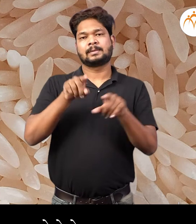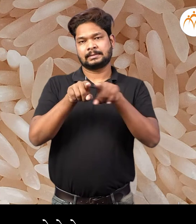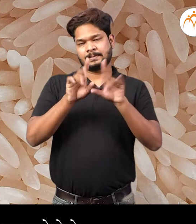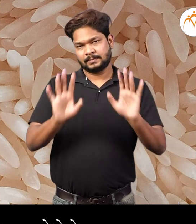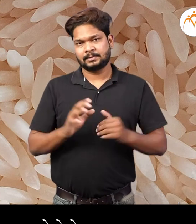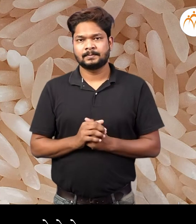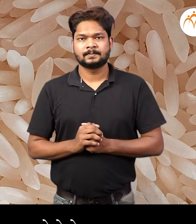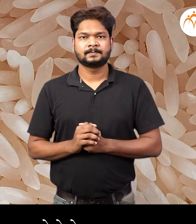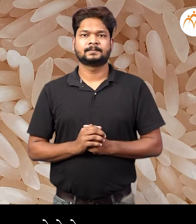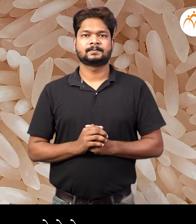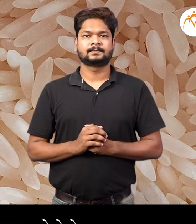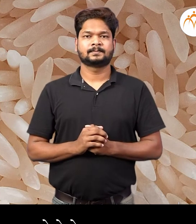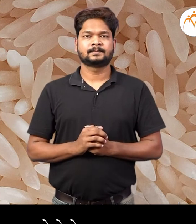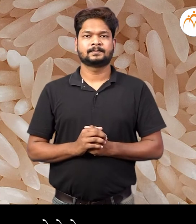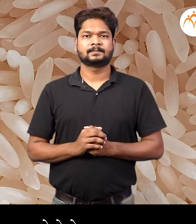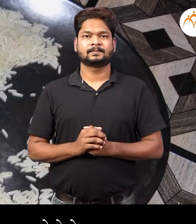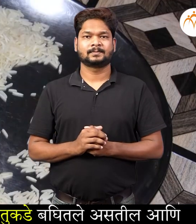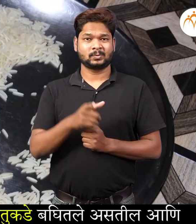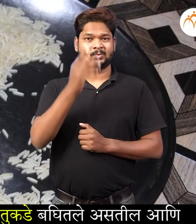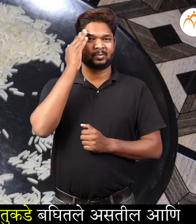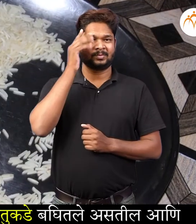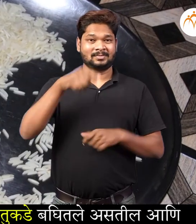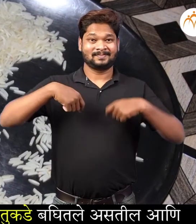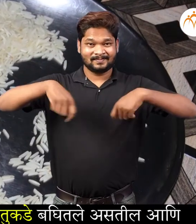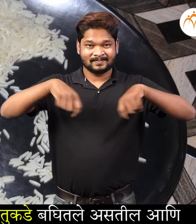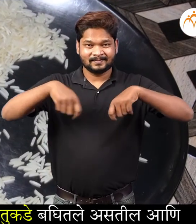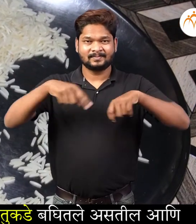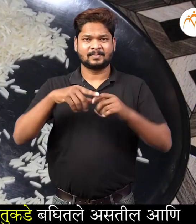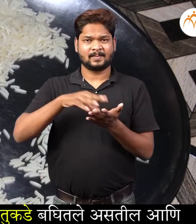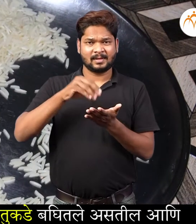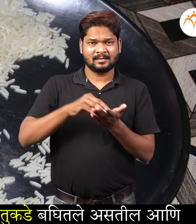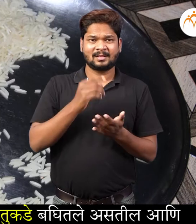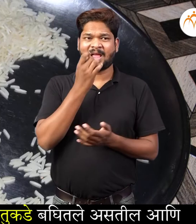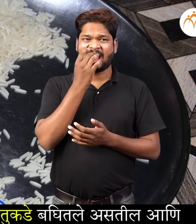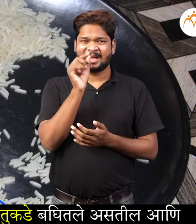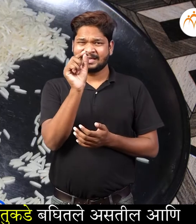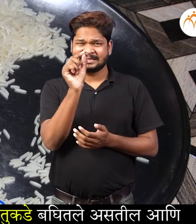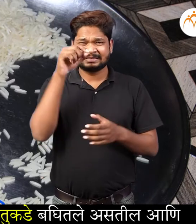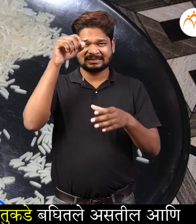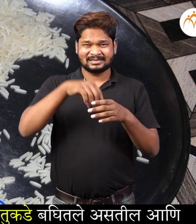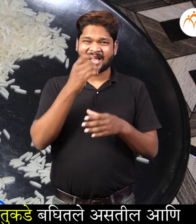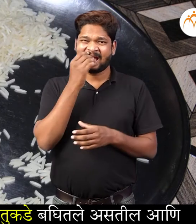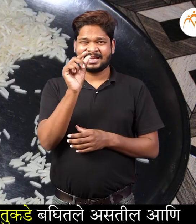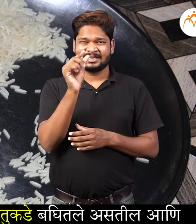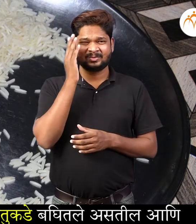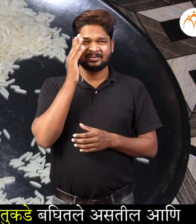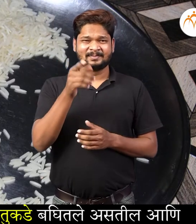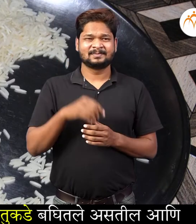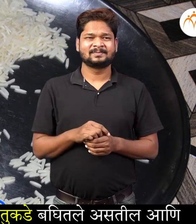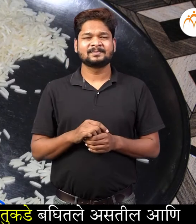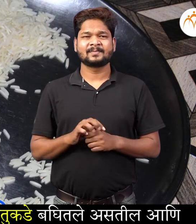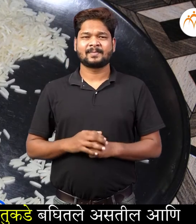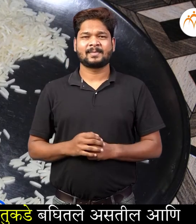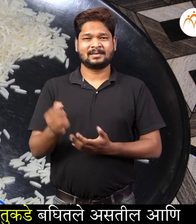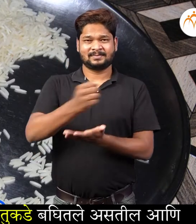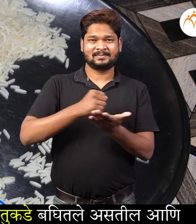मी तुम्हाला काई उधार न देतो तुम्ही ए धान्या मदे छोटे मोठे दगडाचे तुकडे बगितले अस्ती आणी